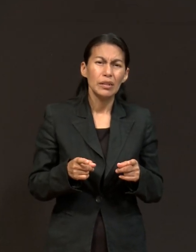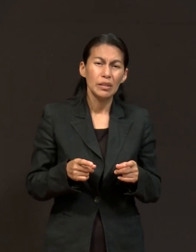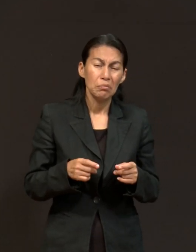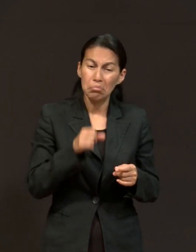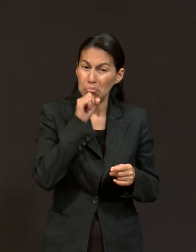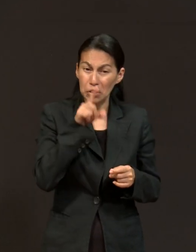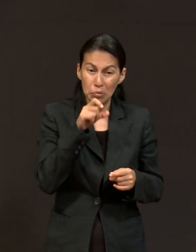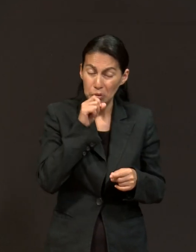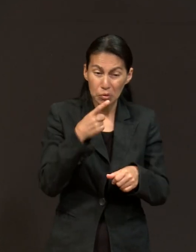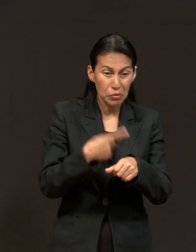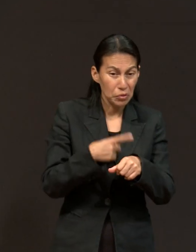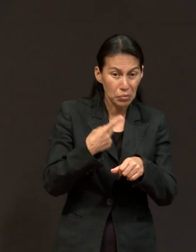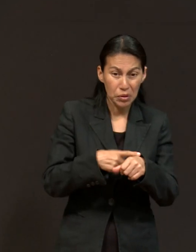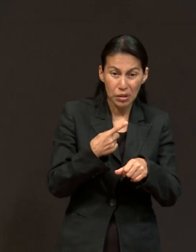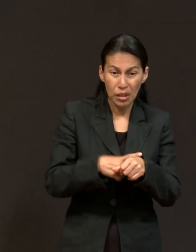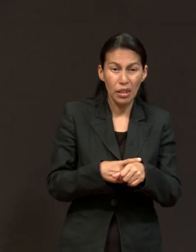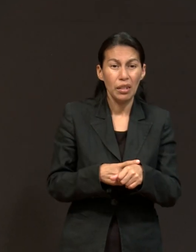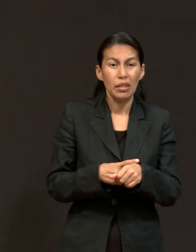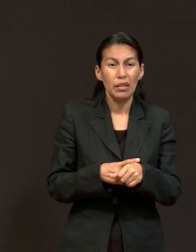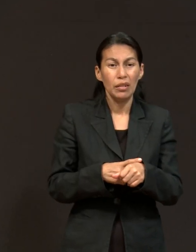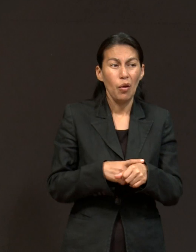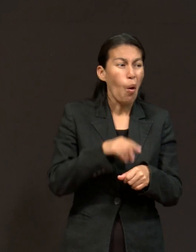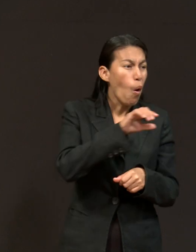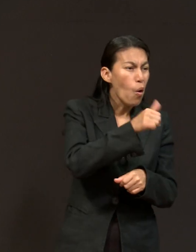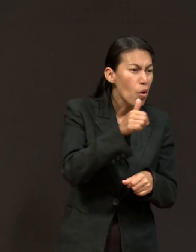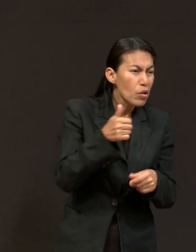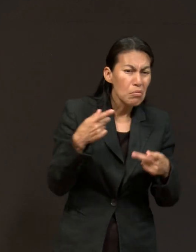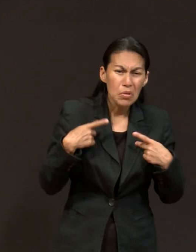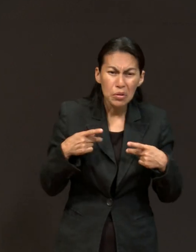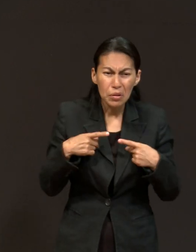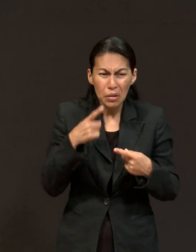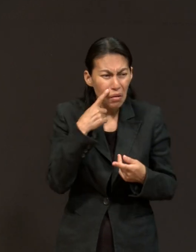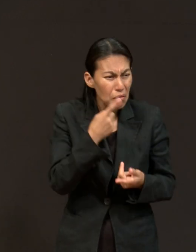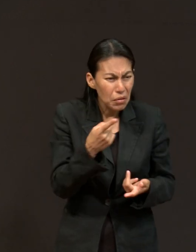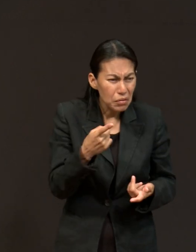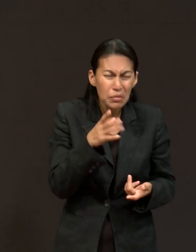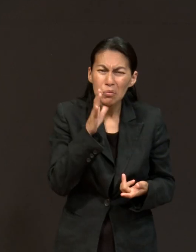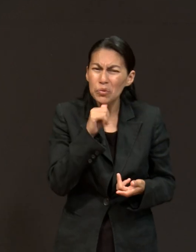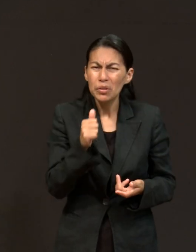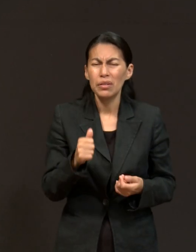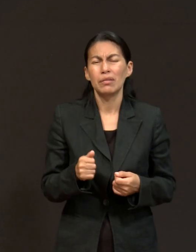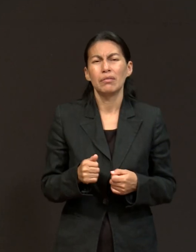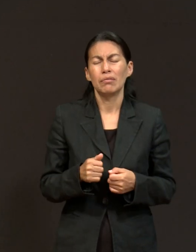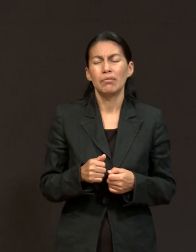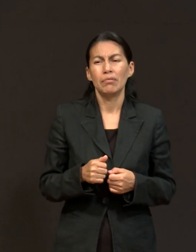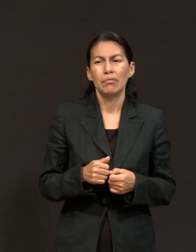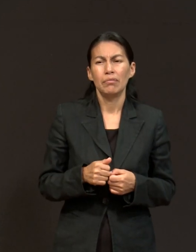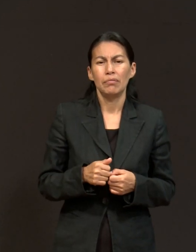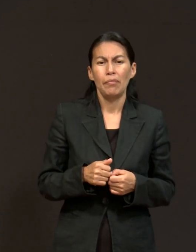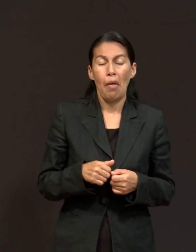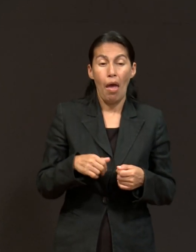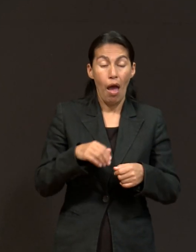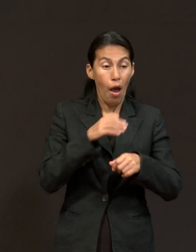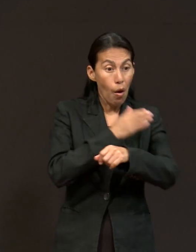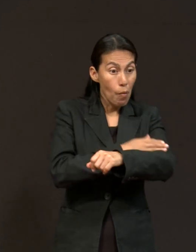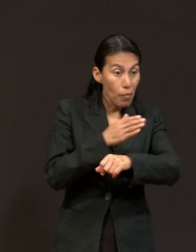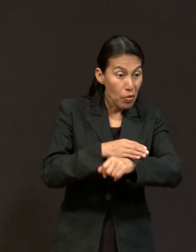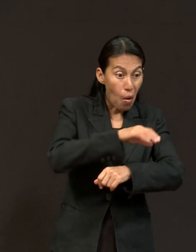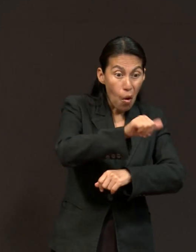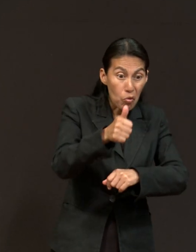no había como que una variedad de donde poder ver otro tipo de padecimientos. A mis demás compañeros lo rotan